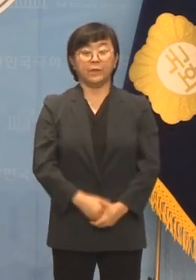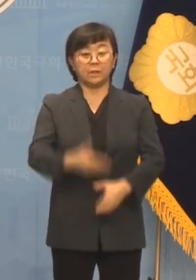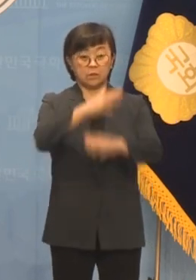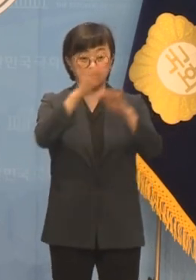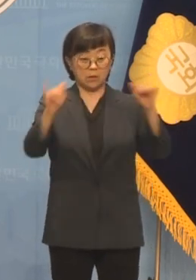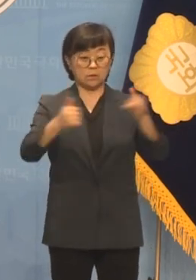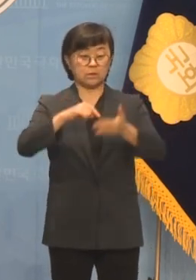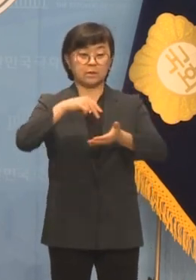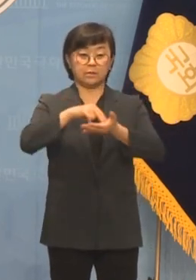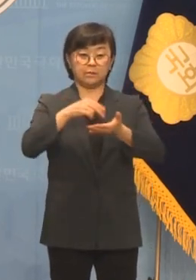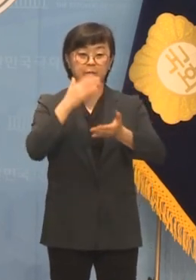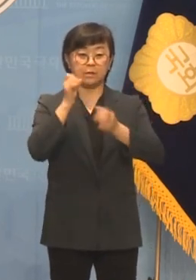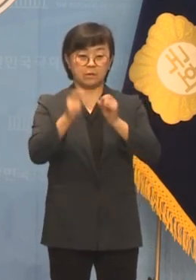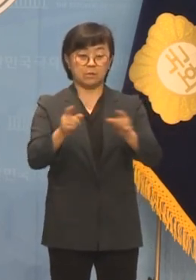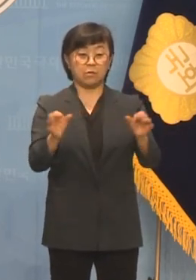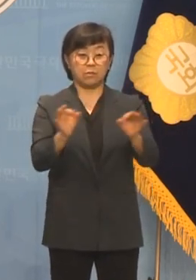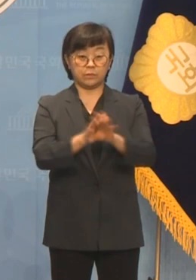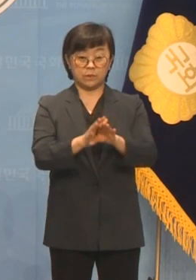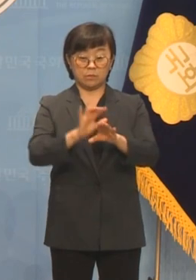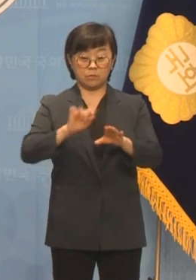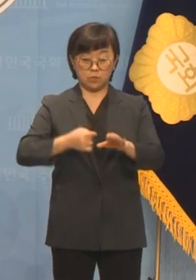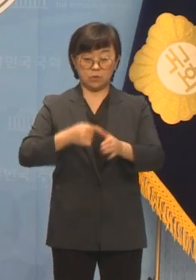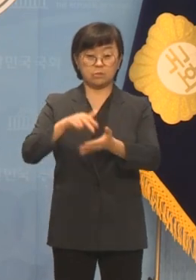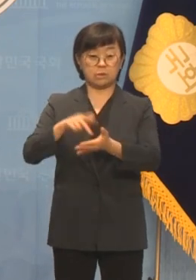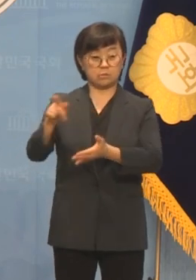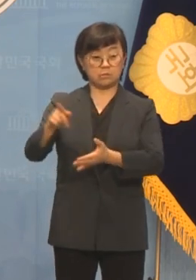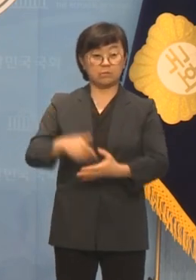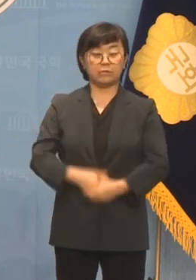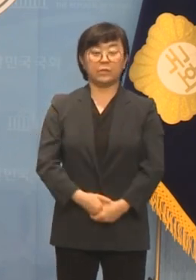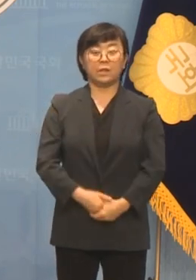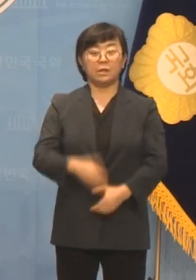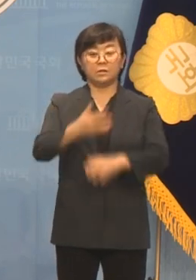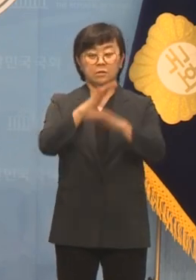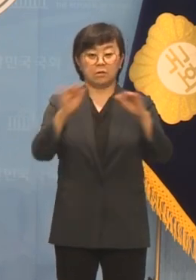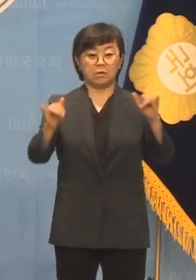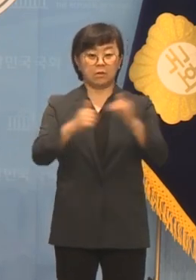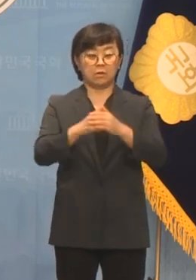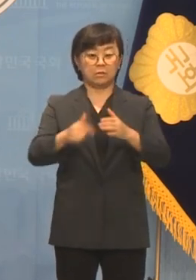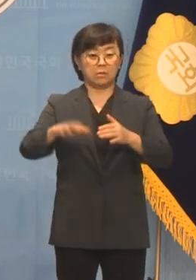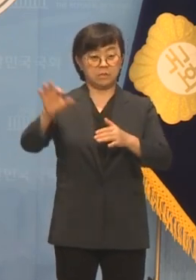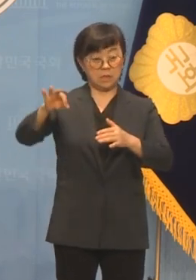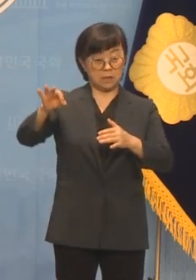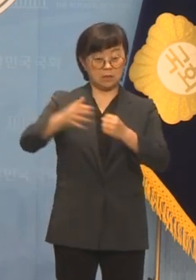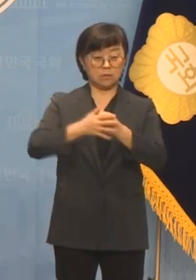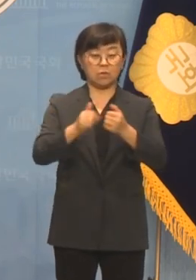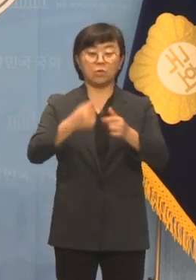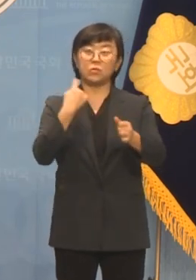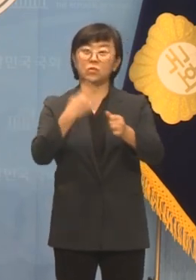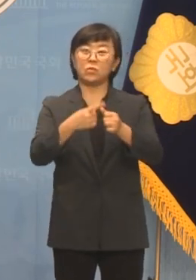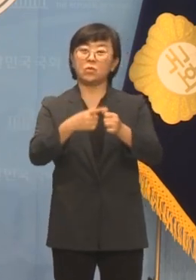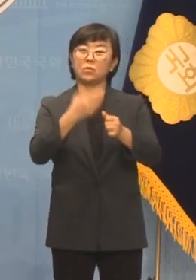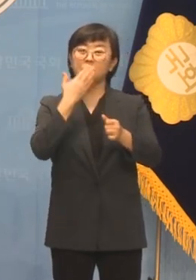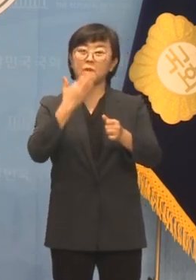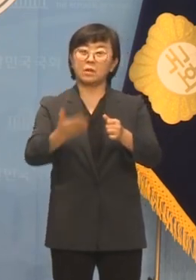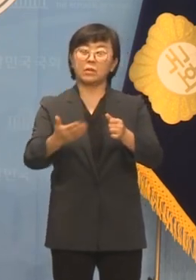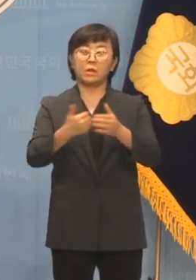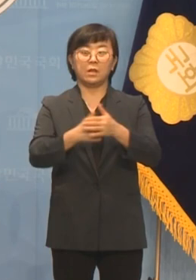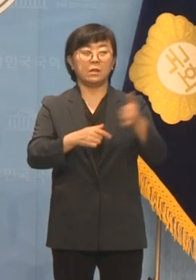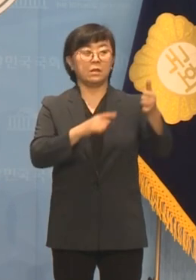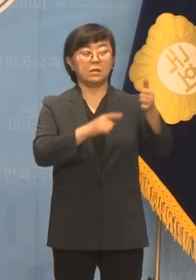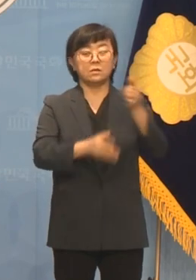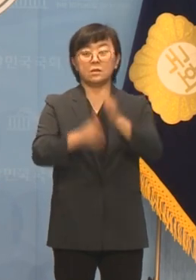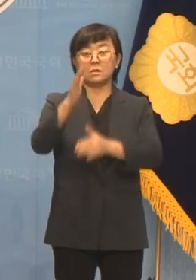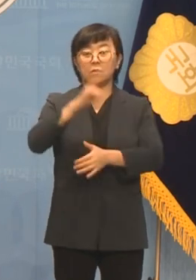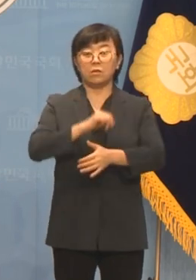청년들이 자립할 기회를 없앤 것은 본인들이면서 청년들에게 비하와 욕을 퍼붓는 김재관